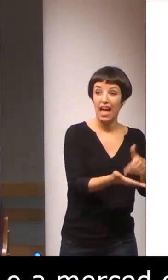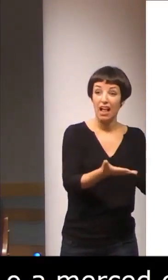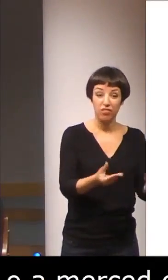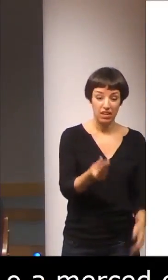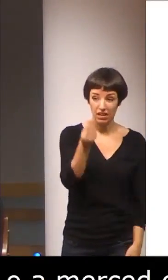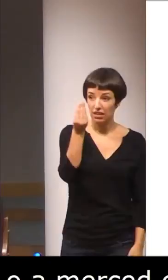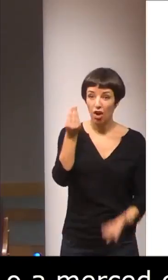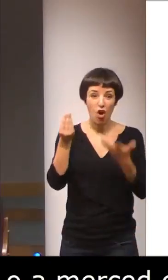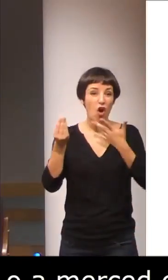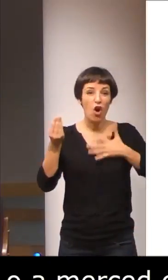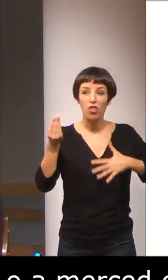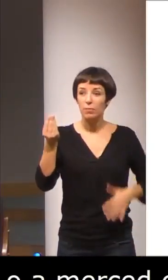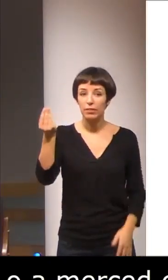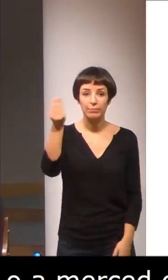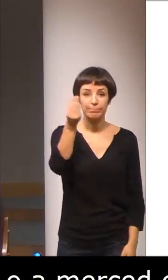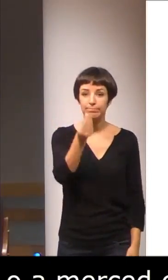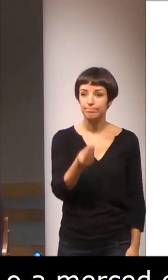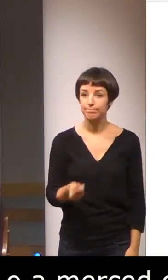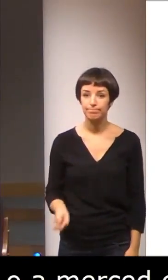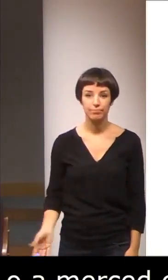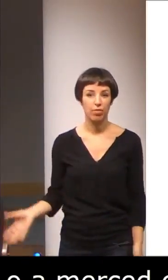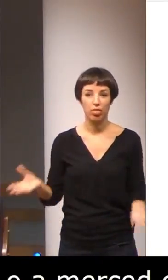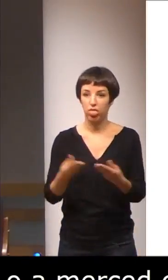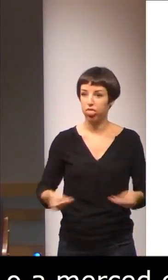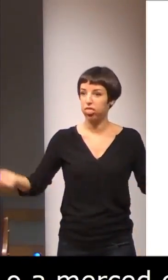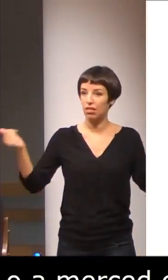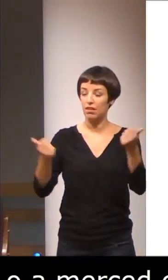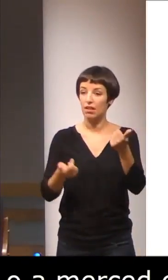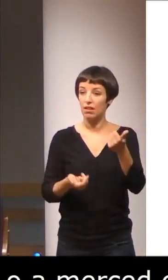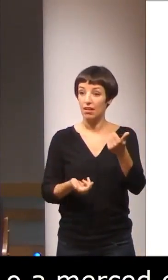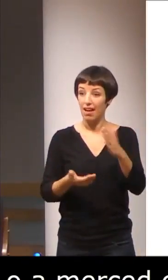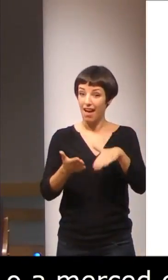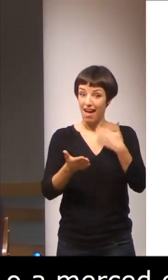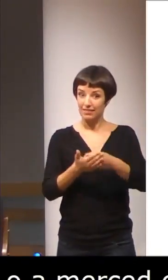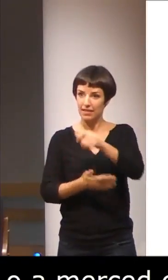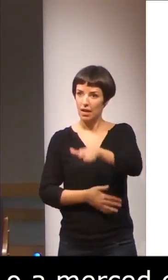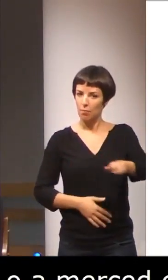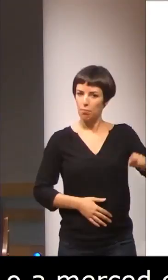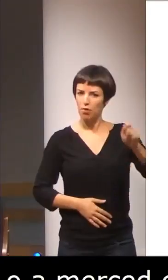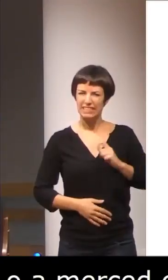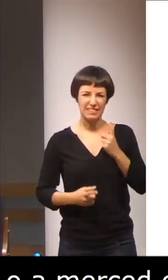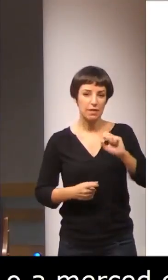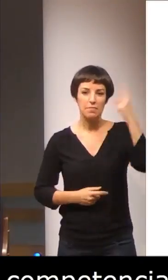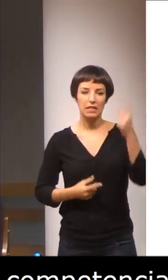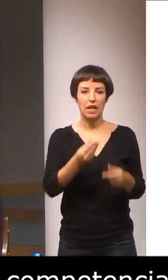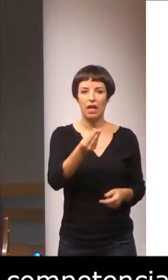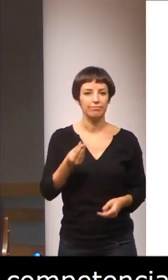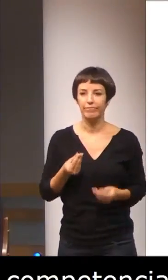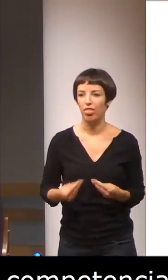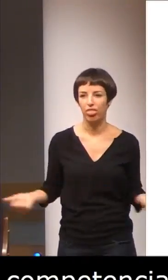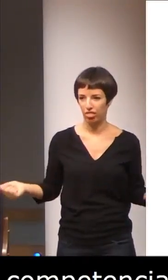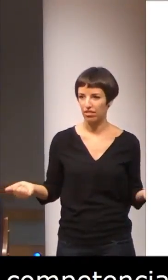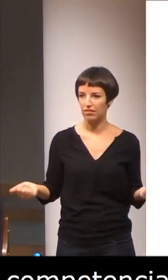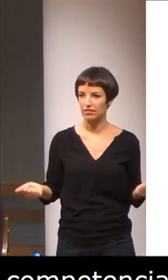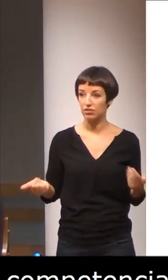no llega justamente muchas veces a los profesionales que más lo necesitan. Por